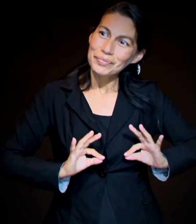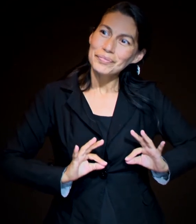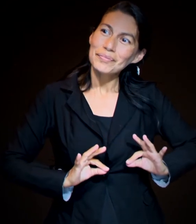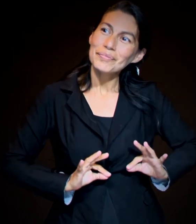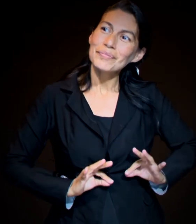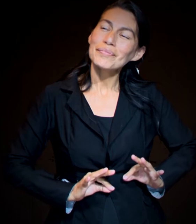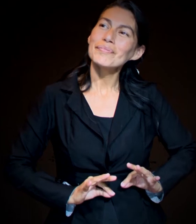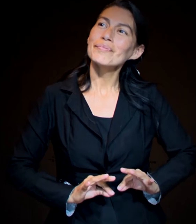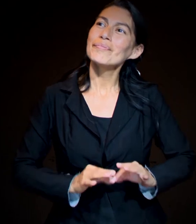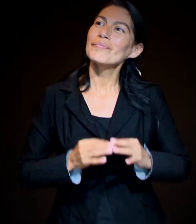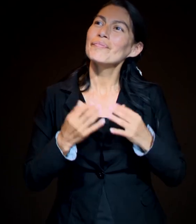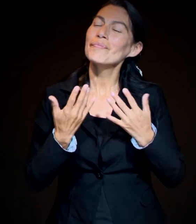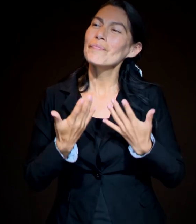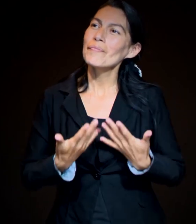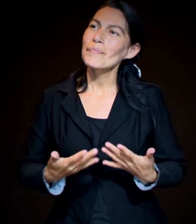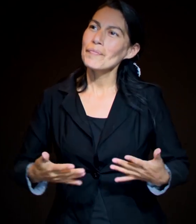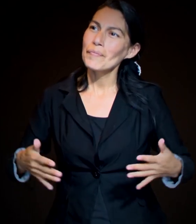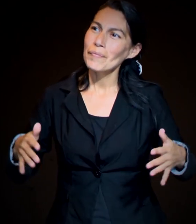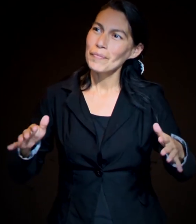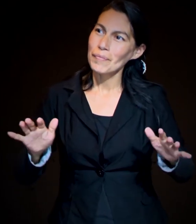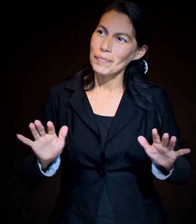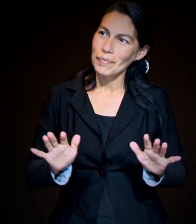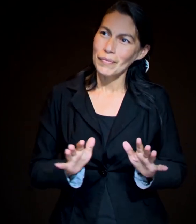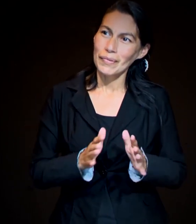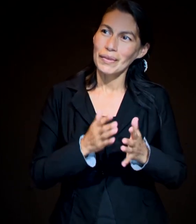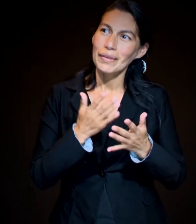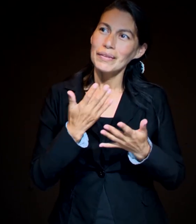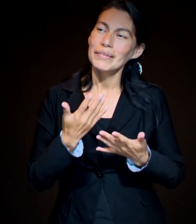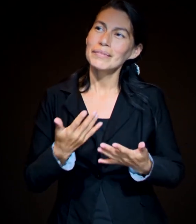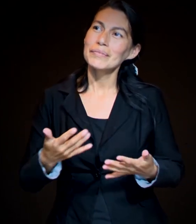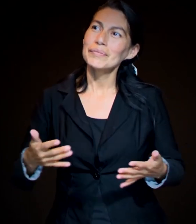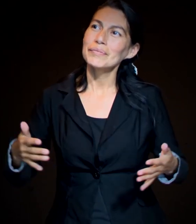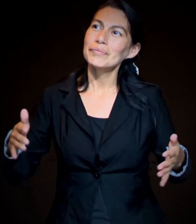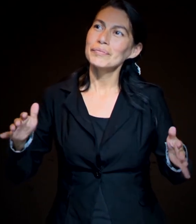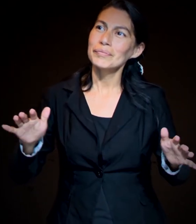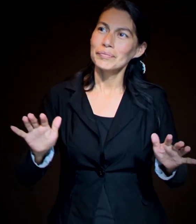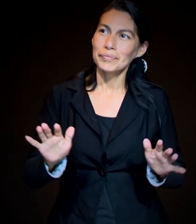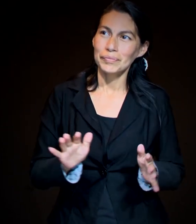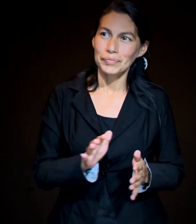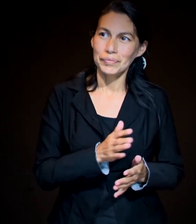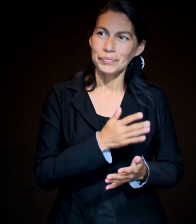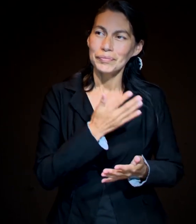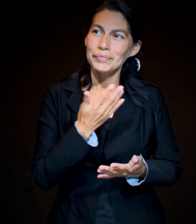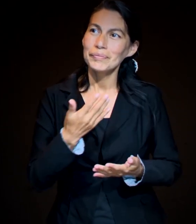senda de la luz